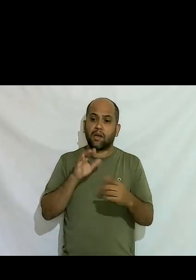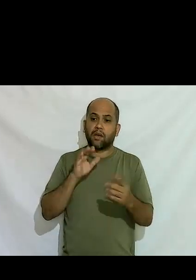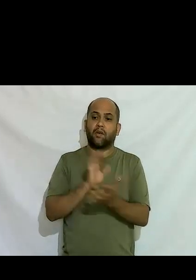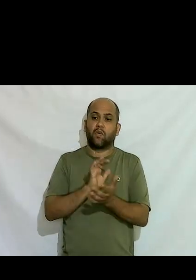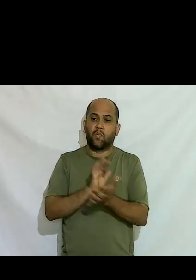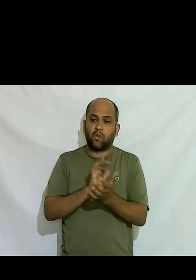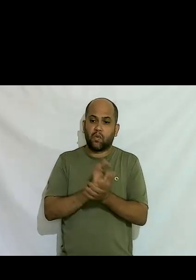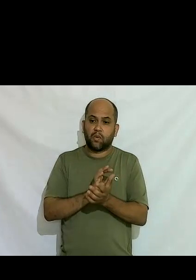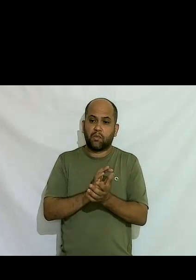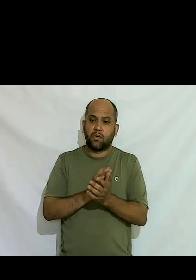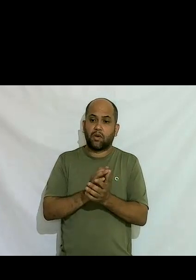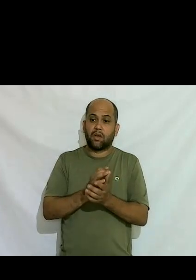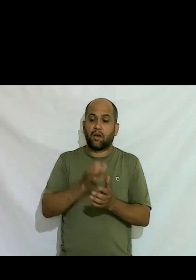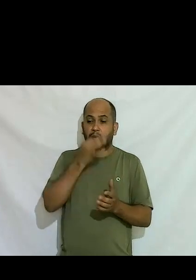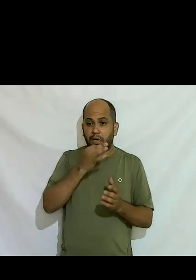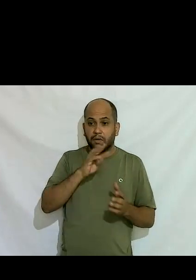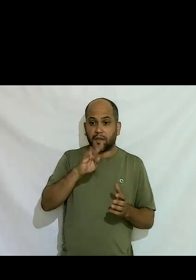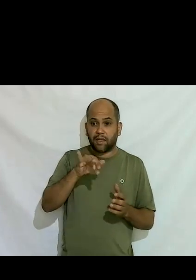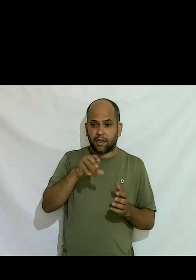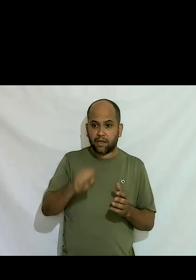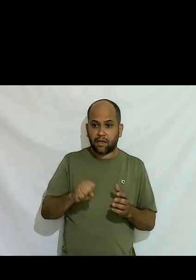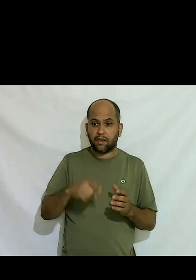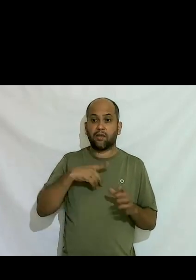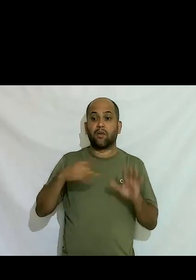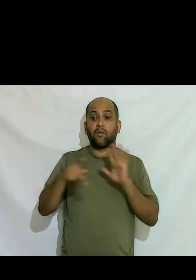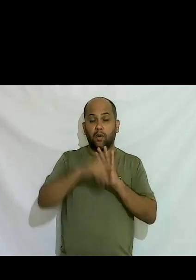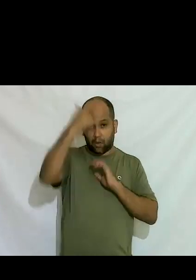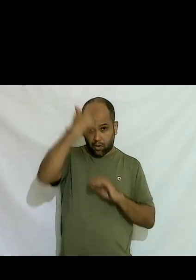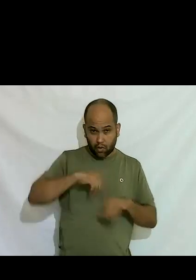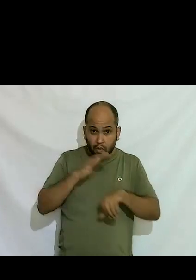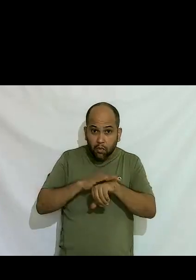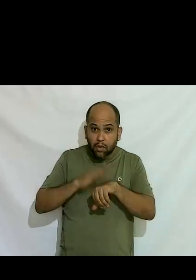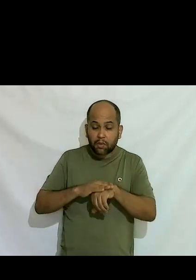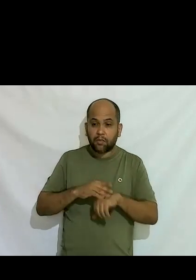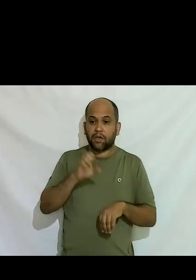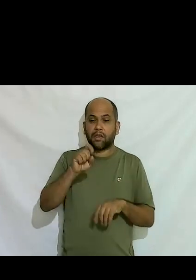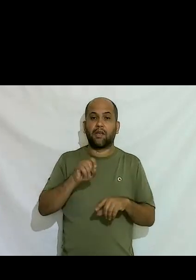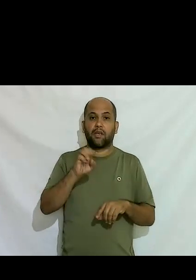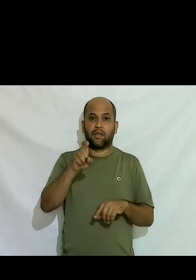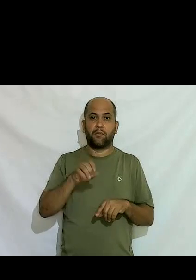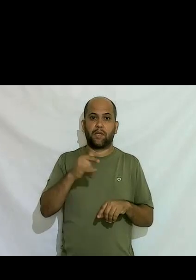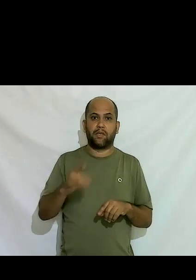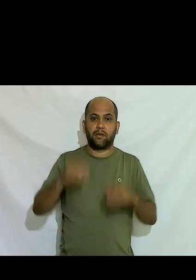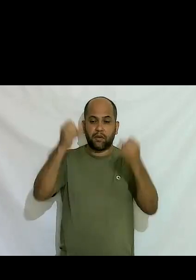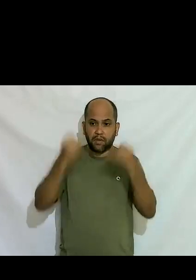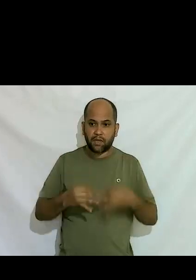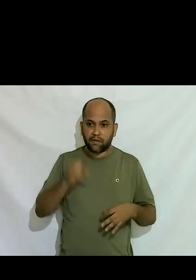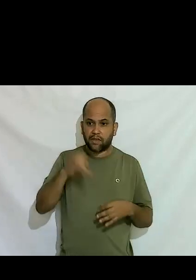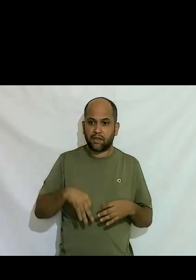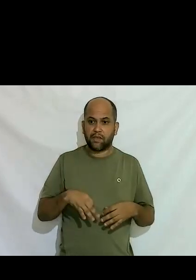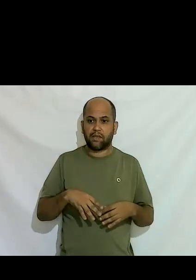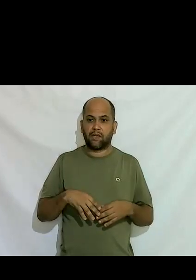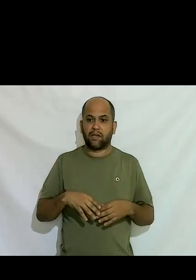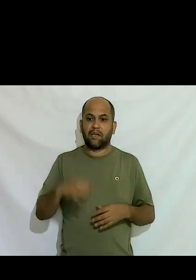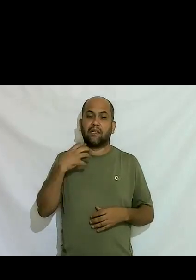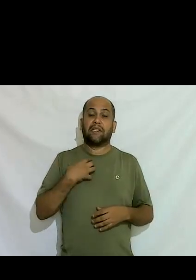com argumentos técnicos científicos inclusive eu sou a própria expressão né que eu diria dessas reuniões e dizia assim que